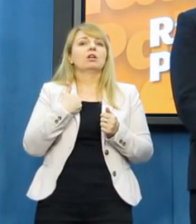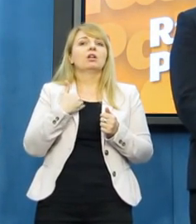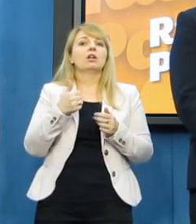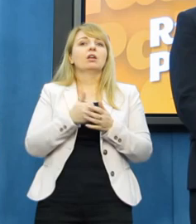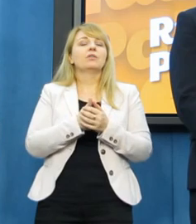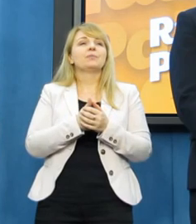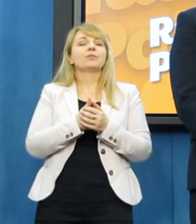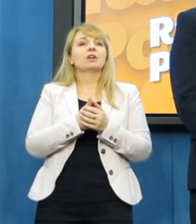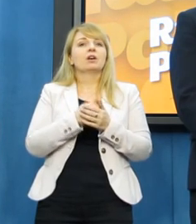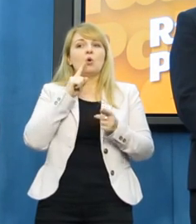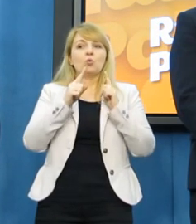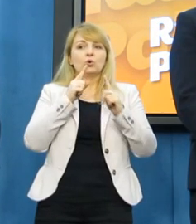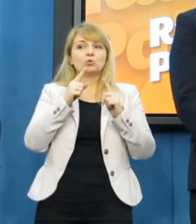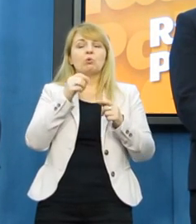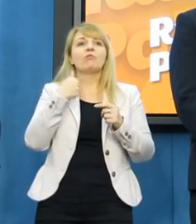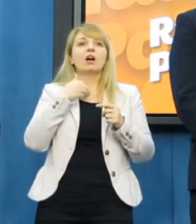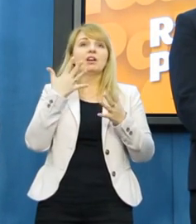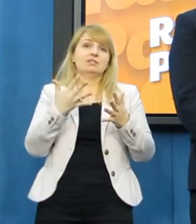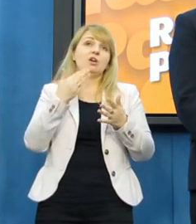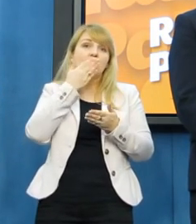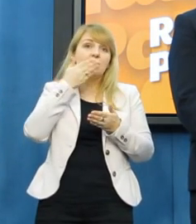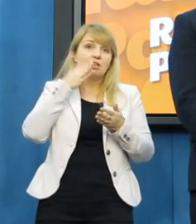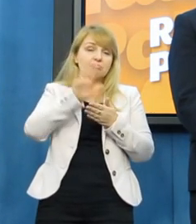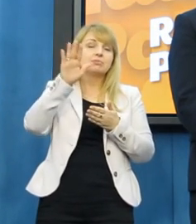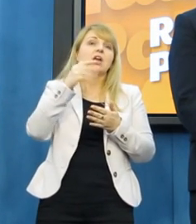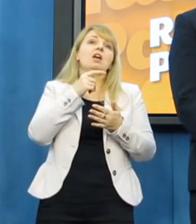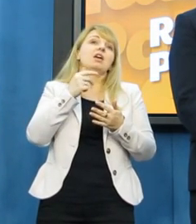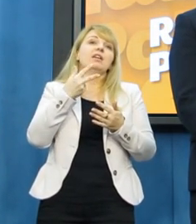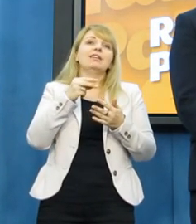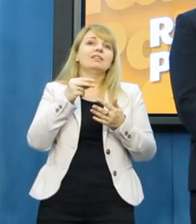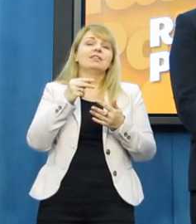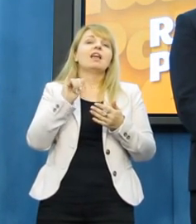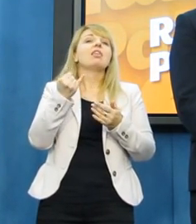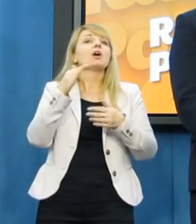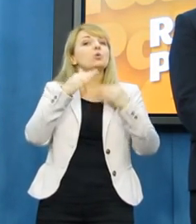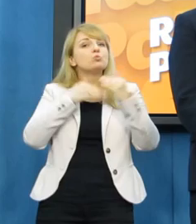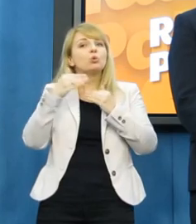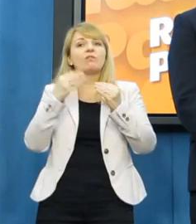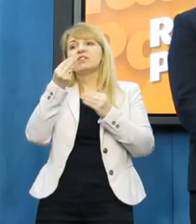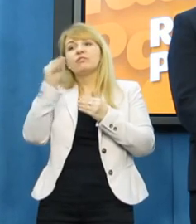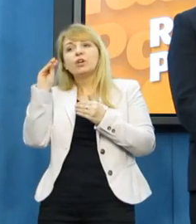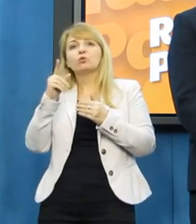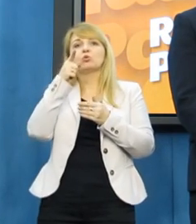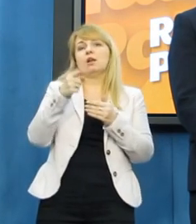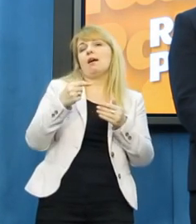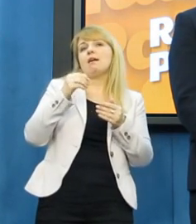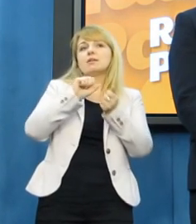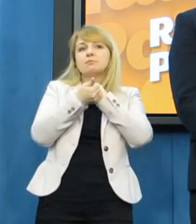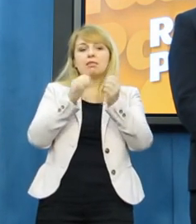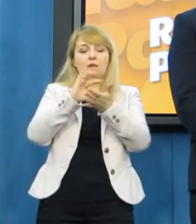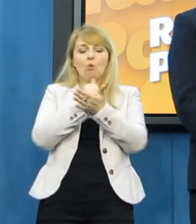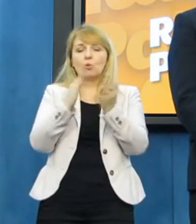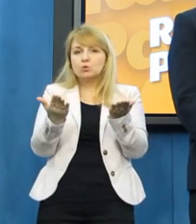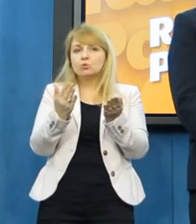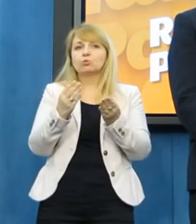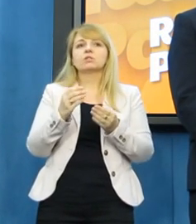faux pas, ujawniając tą naszą rozmowę, bo ona miała charakter. Po pierwsze, dyskusję o tym, jak zbudować większość dla zmiany konstytucji w sprawie euro. W